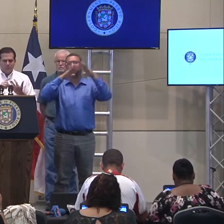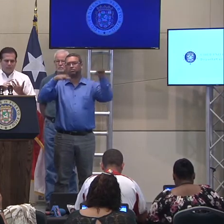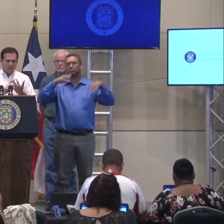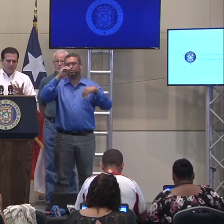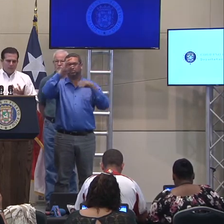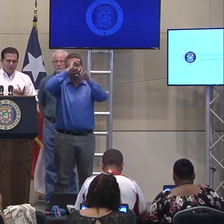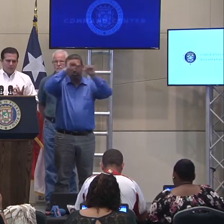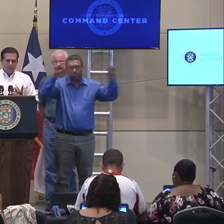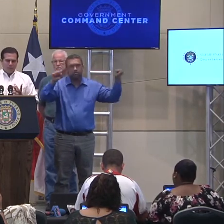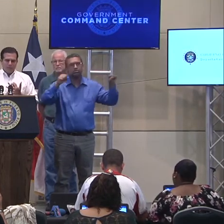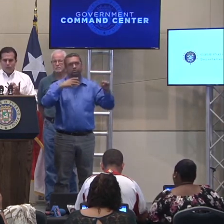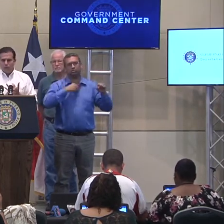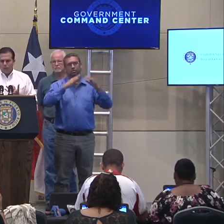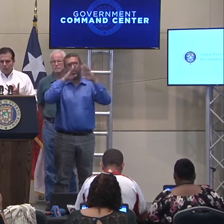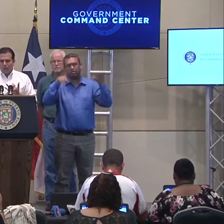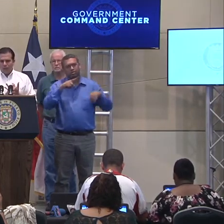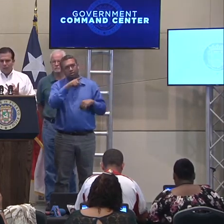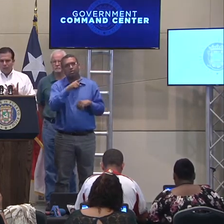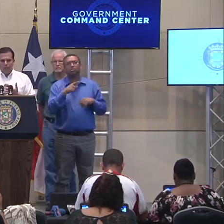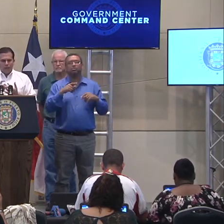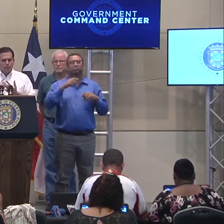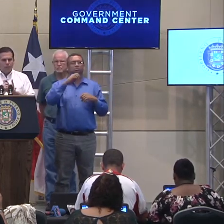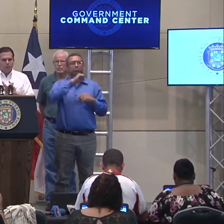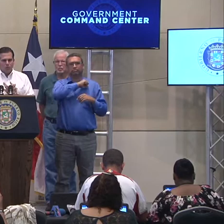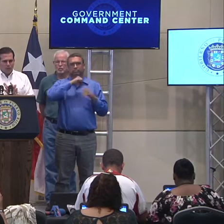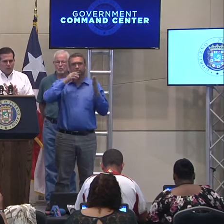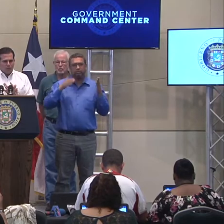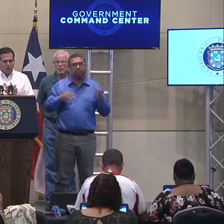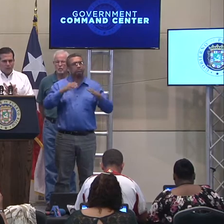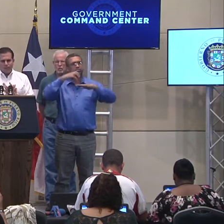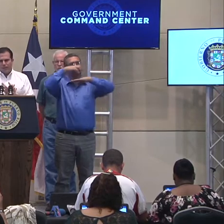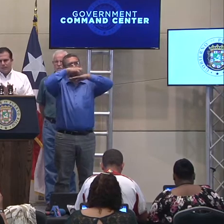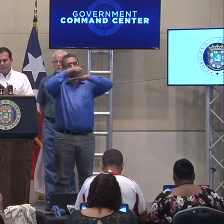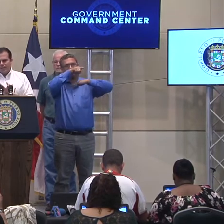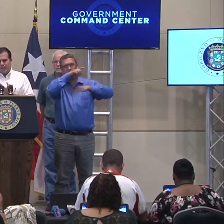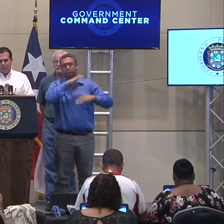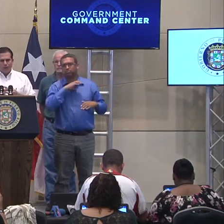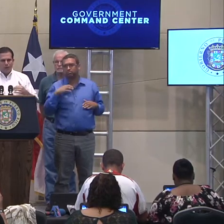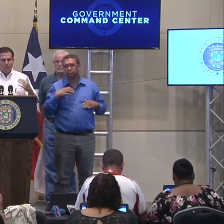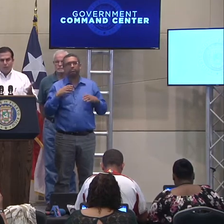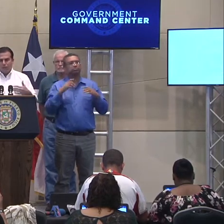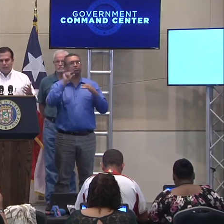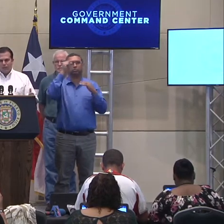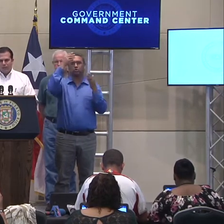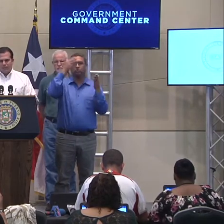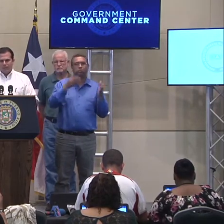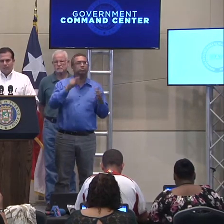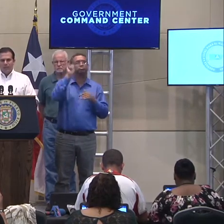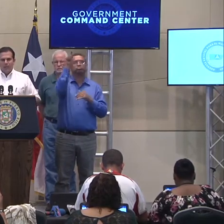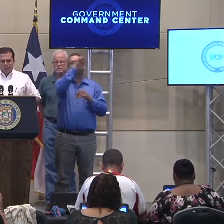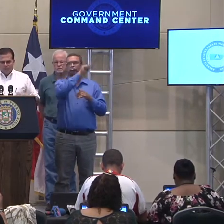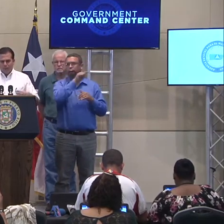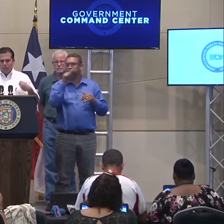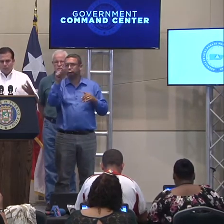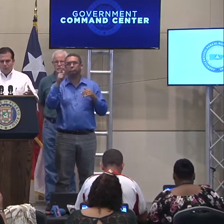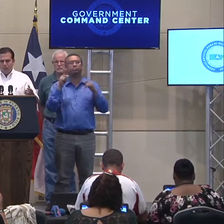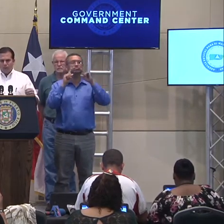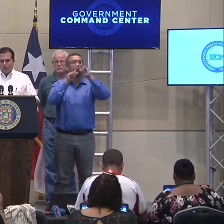vicepresidentes, eh, los senadores en el Congreso, gobernadores que quieren, eh, colaborar, ver cuáles son las necesidades,